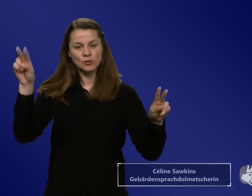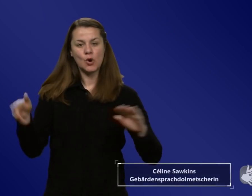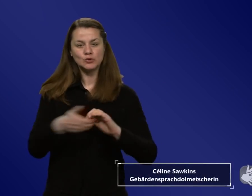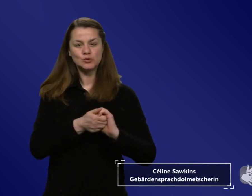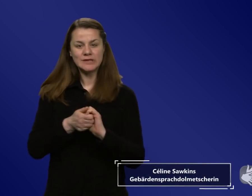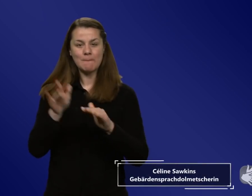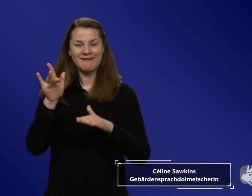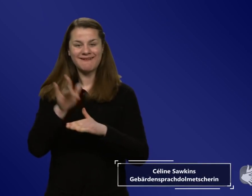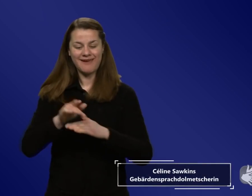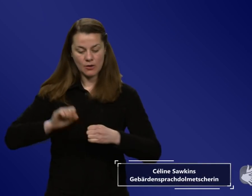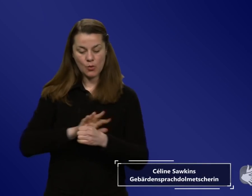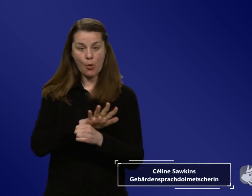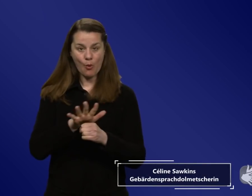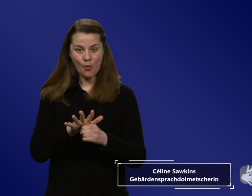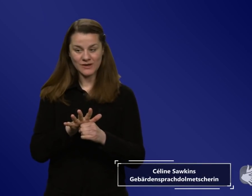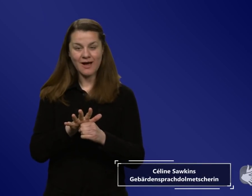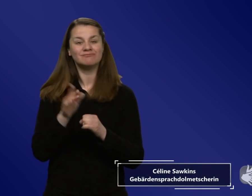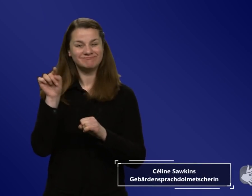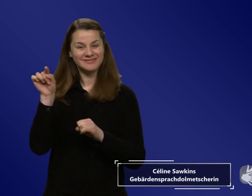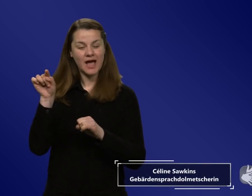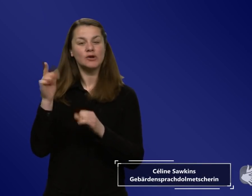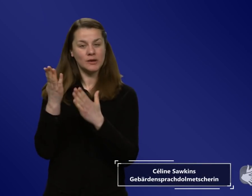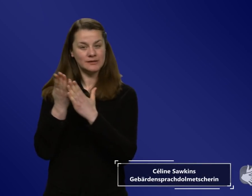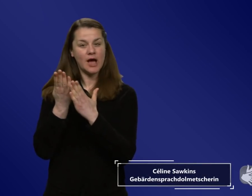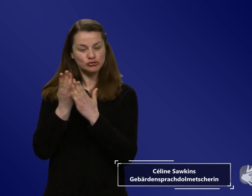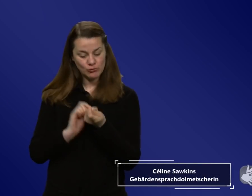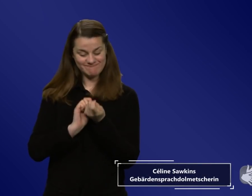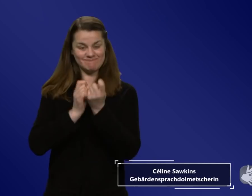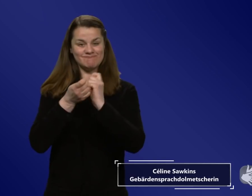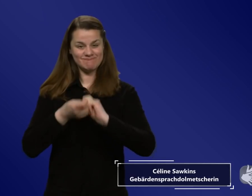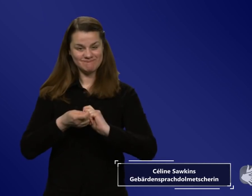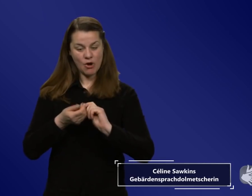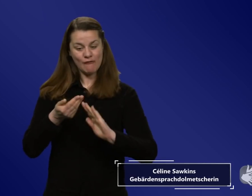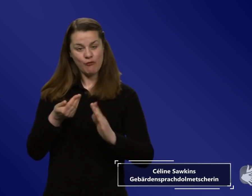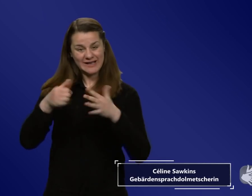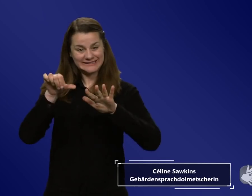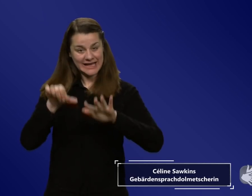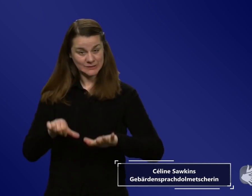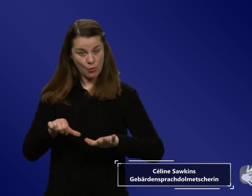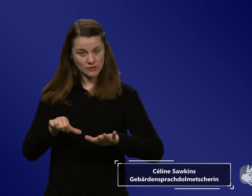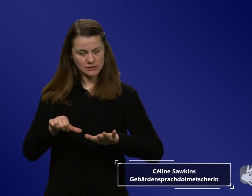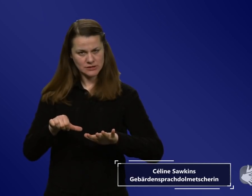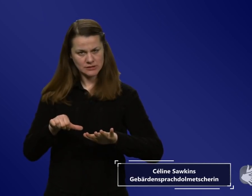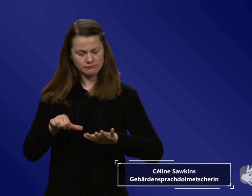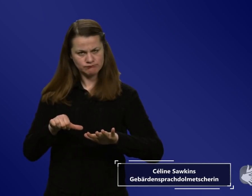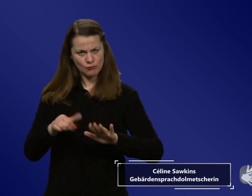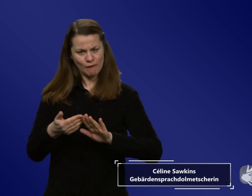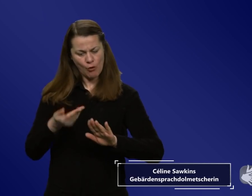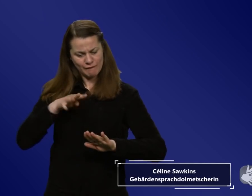ist da auch deutlich, was passiert. Also sagen wir mal noch vor vielleicht einem halben Jahr oder vielleicht noch kürzer sogar, war das im